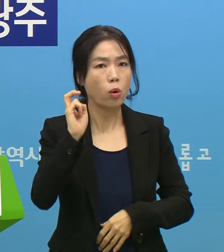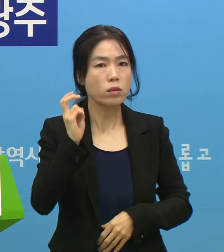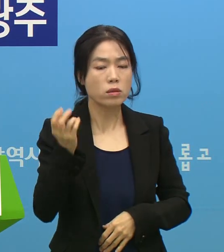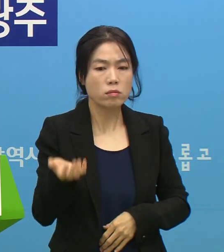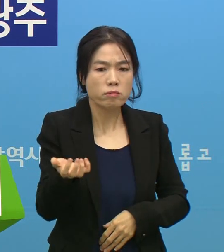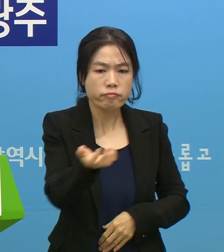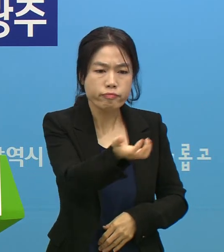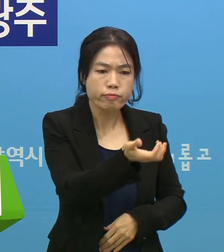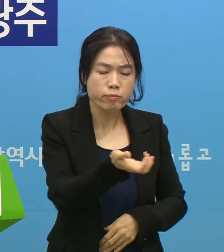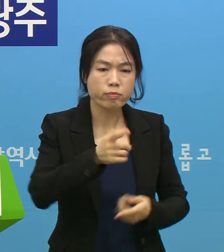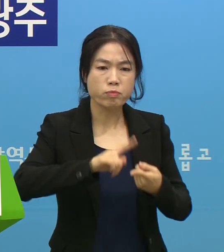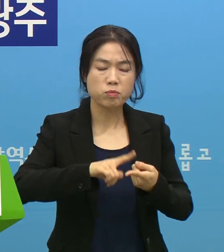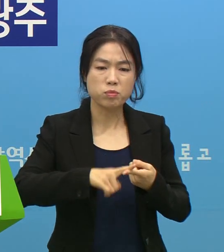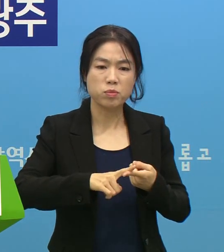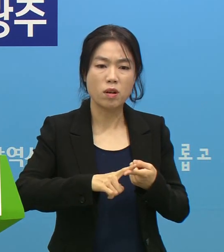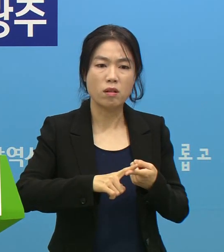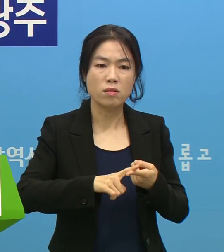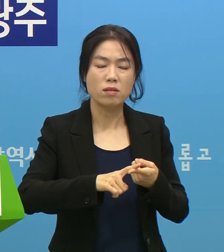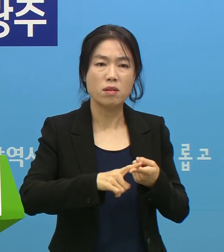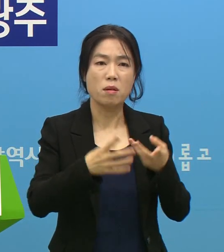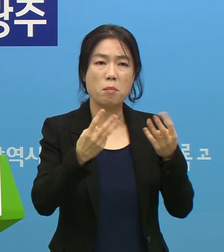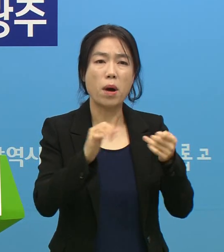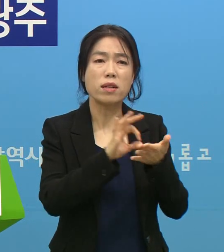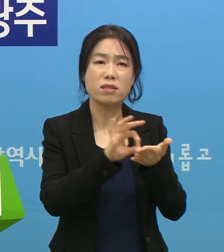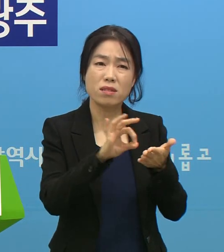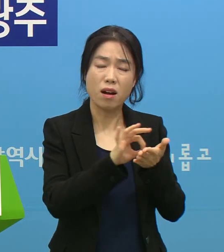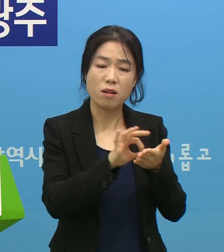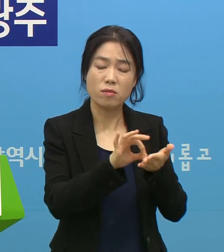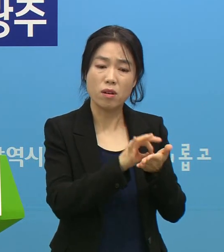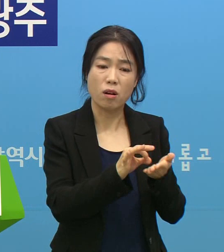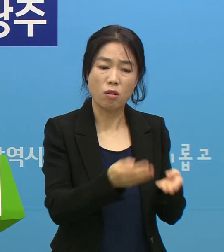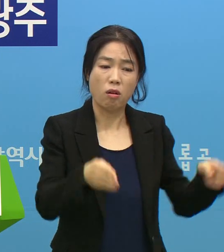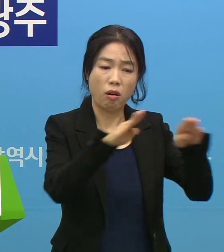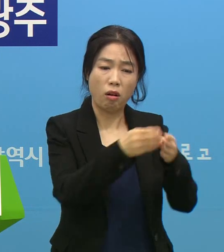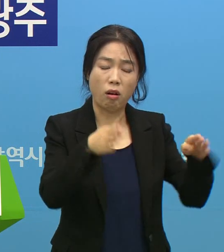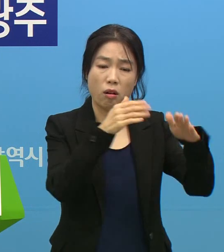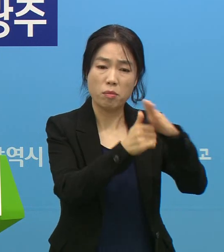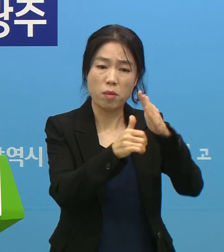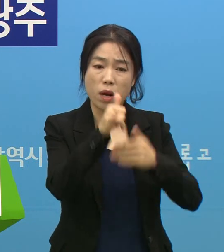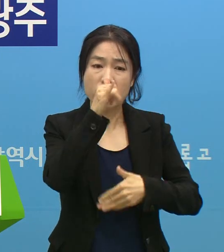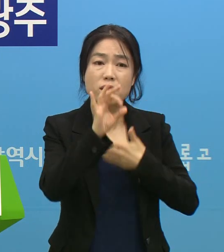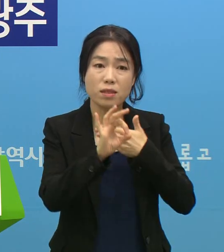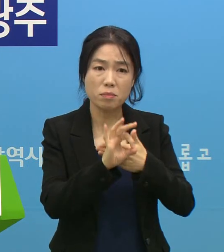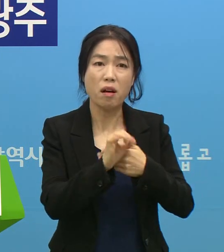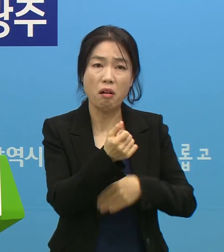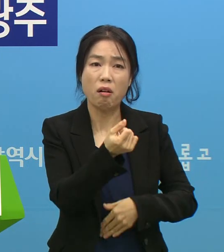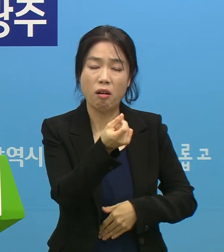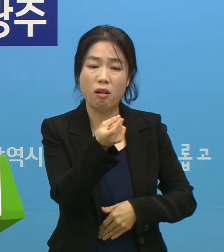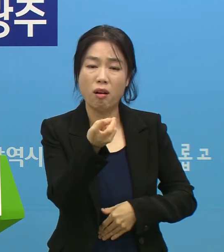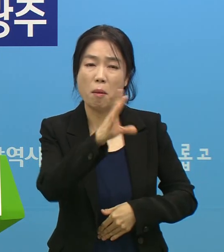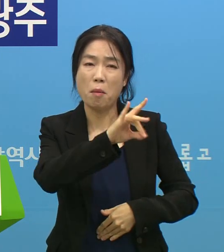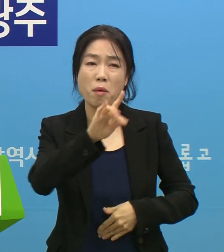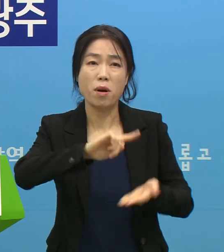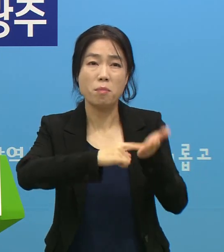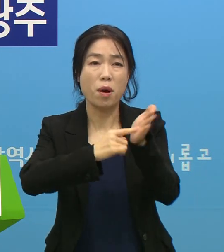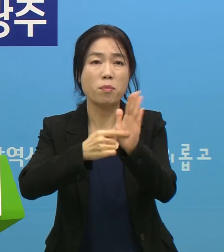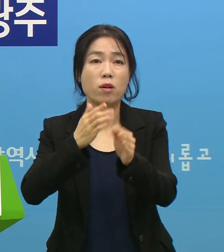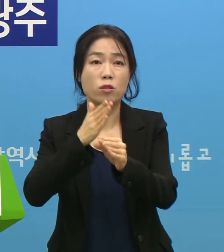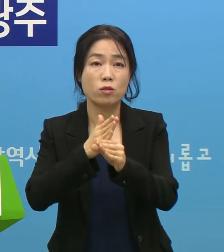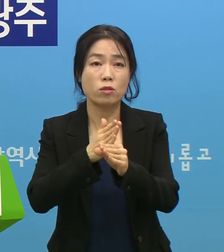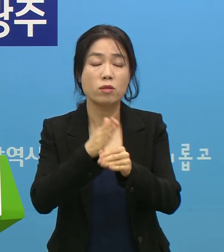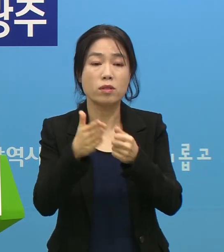여러 다중이용시설을 가고 있는 경우에는 지금 하나씩 동선을 공개하고 있습니다. 그 공개